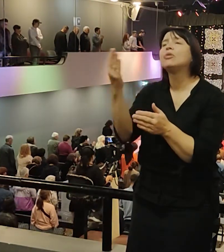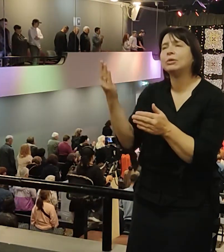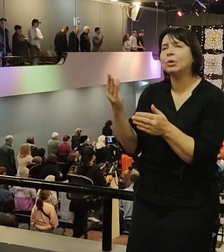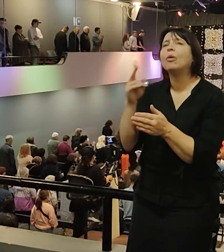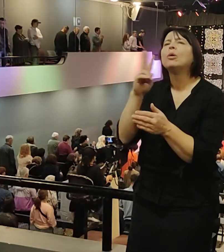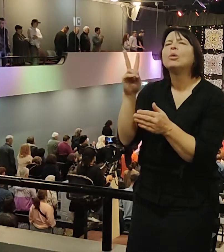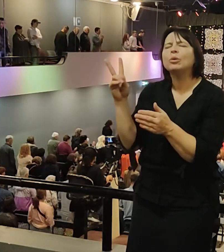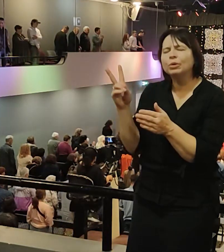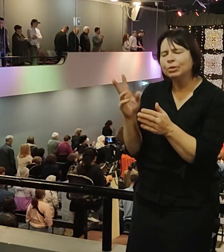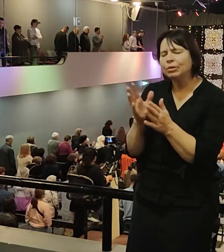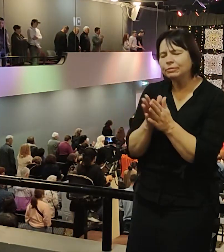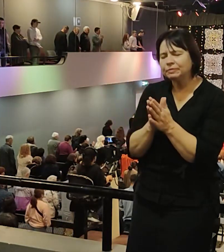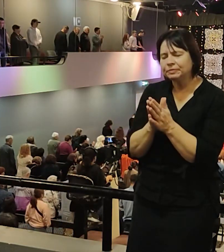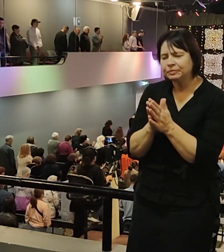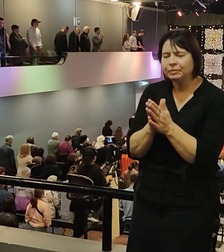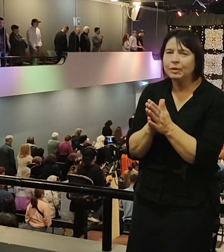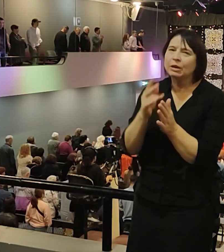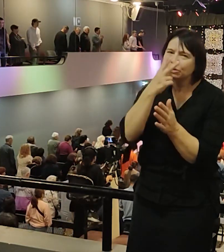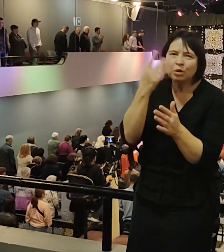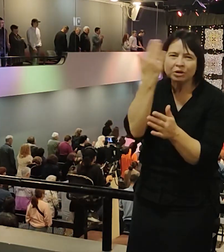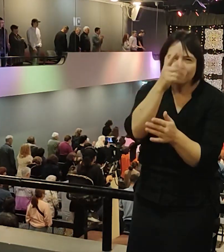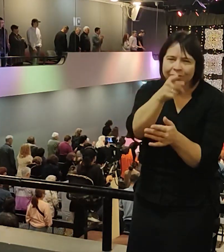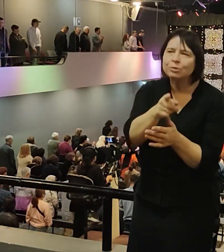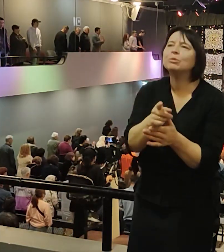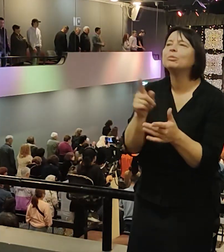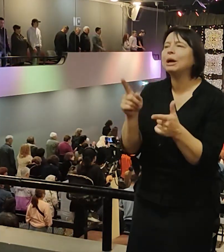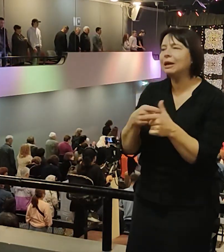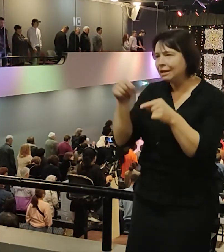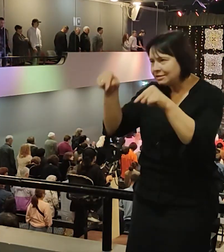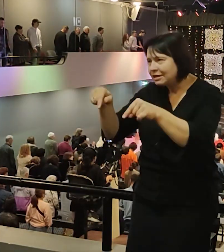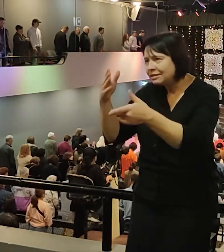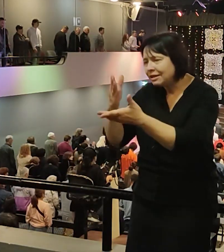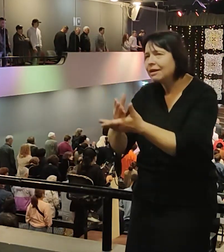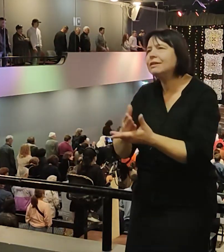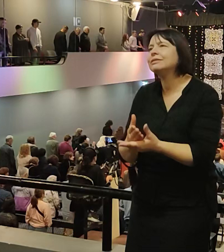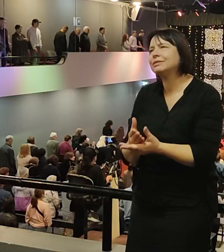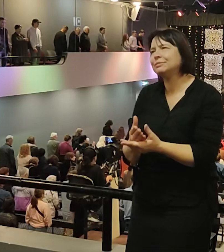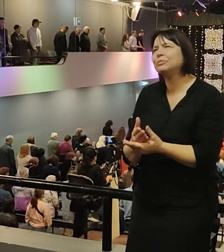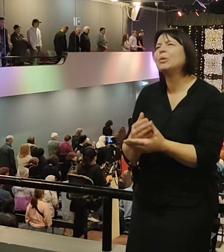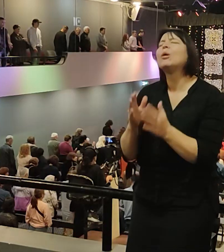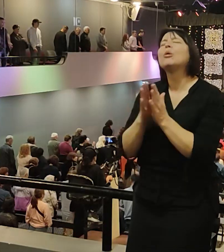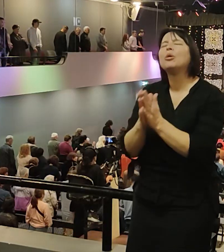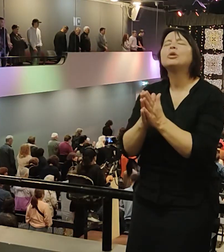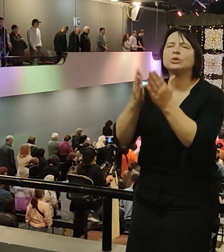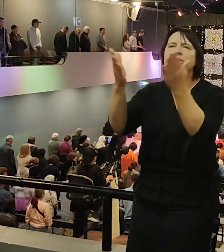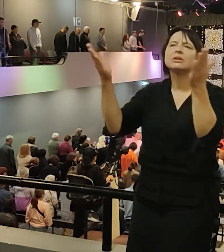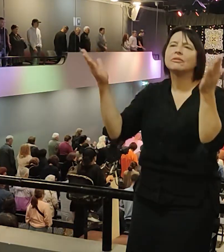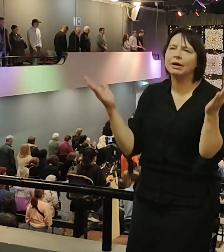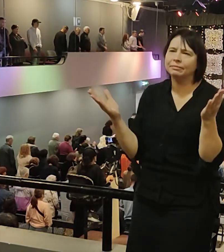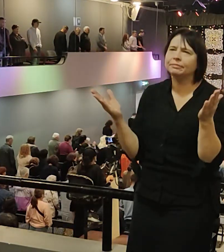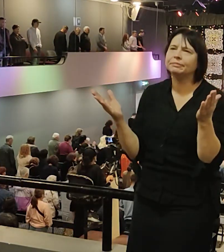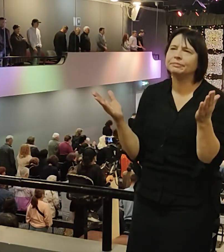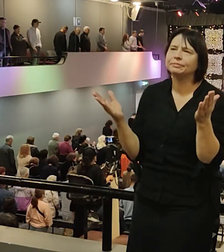смотришь там по телевидению или по Ютубу позже, я обращаюсь к тебе. Это